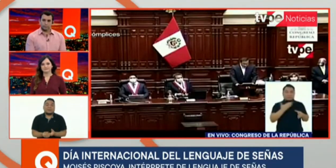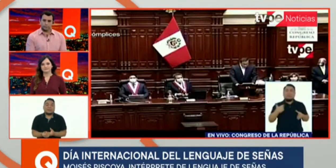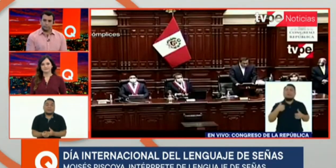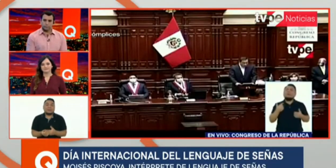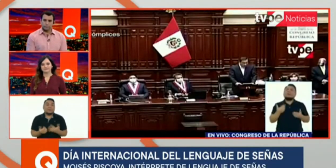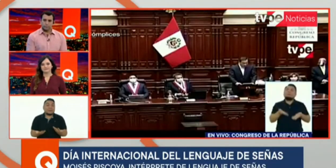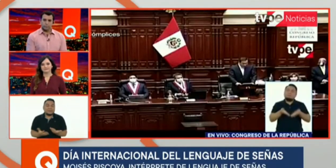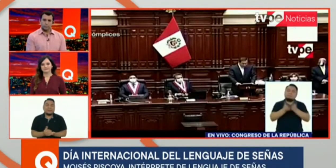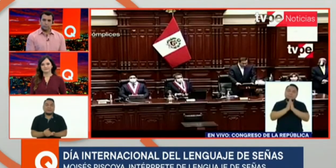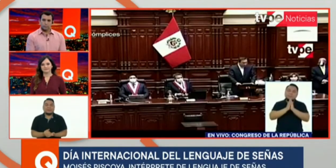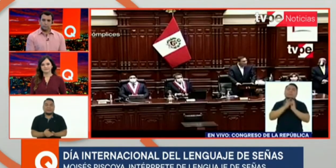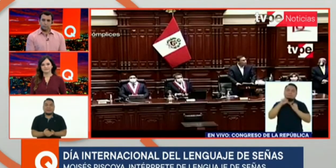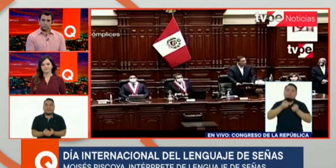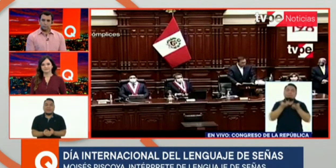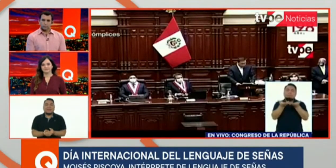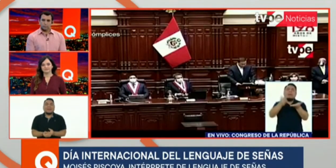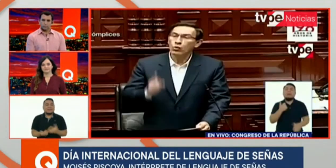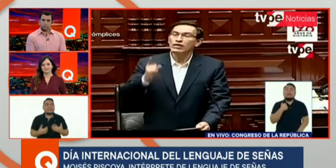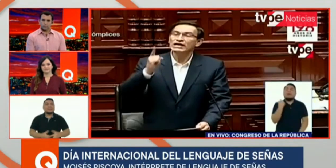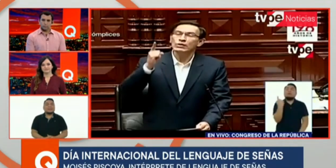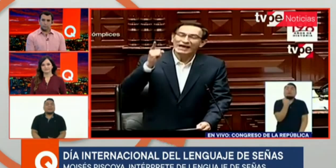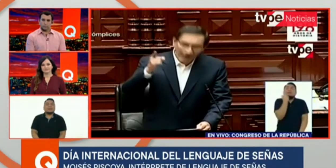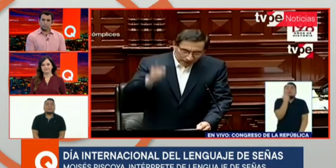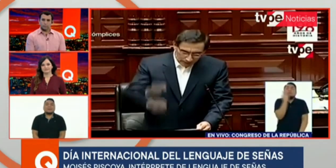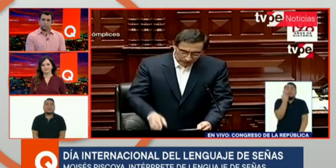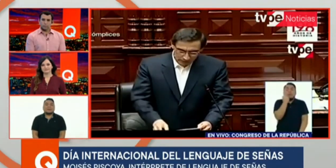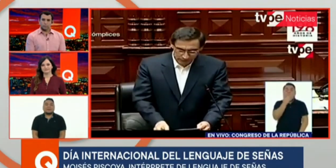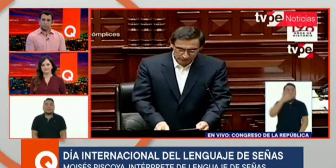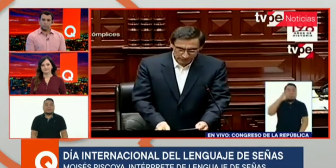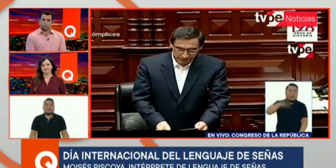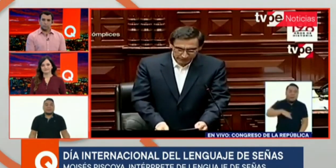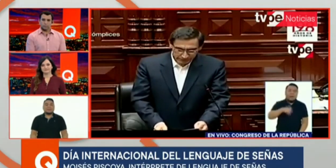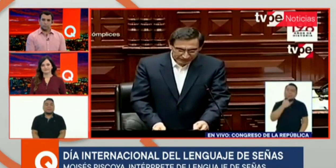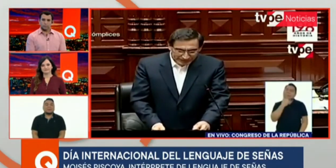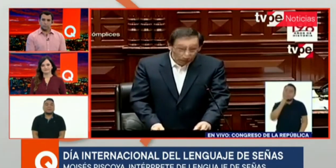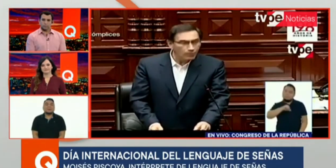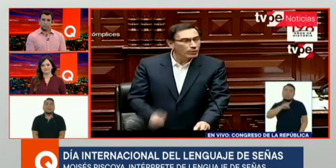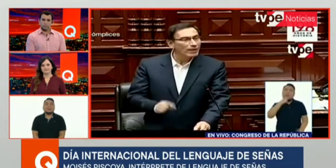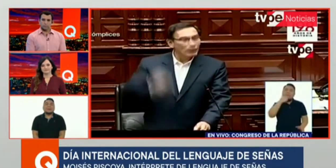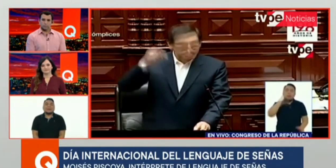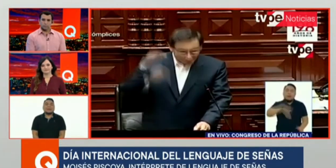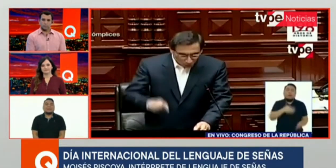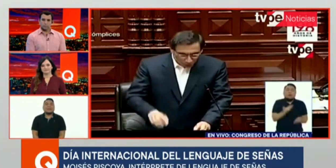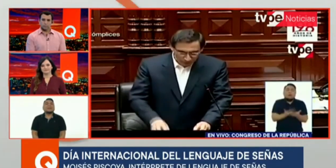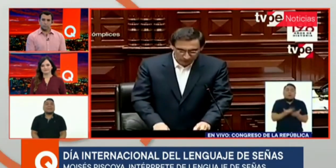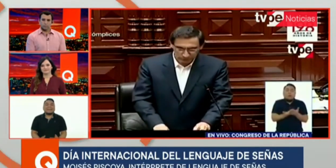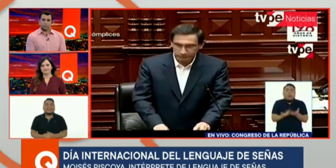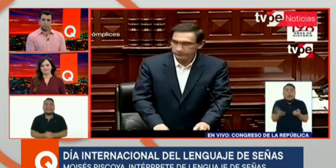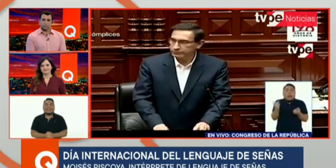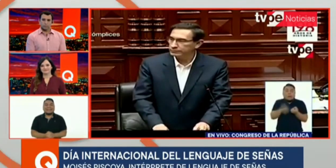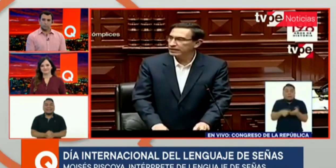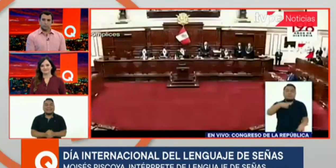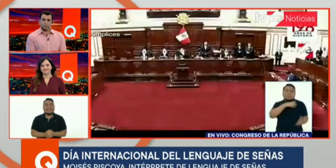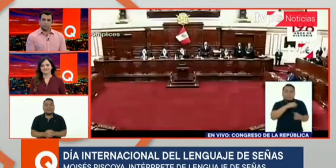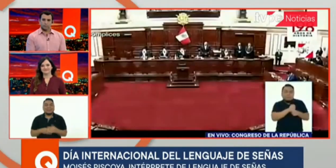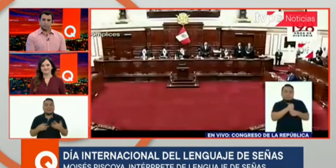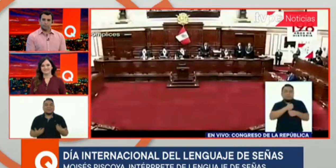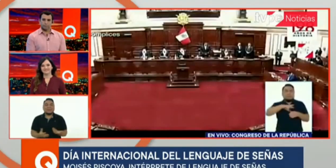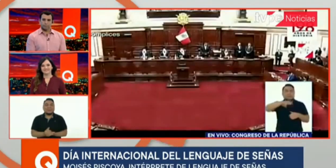yo haber nacido. Entonces, ella me cría y pues en este mundo que me acoge y aprendo la lengua de